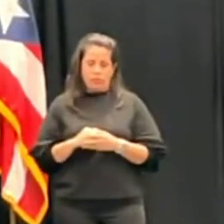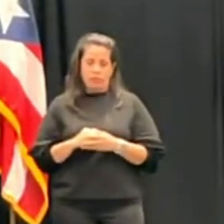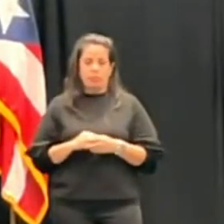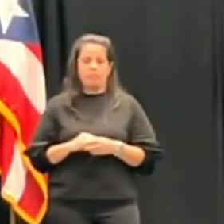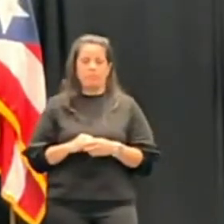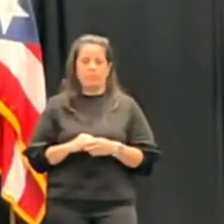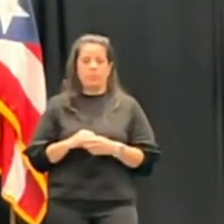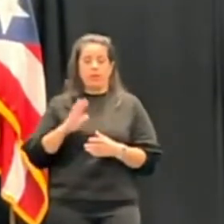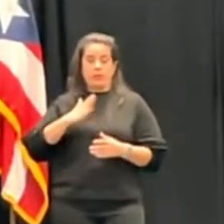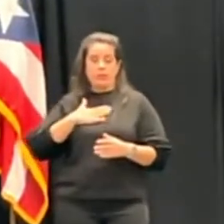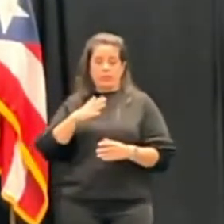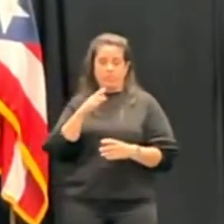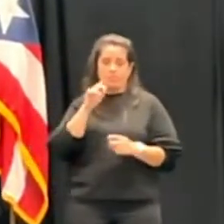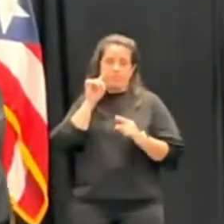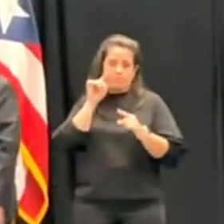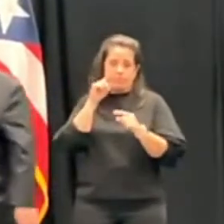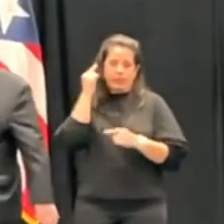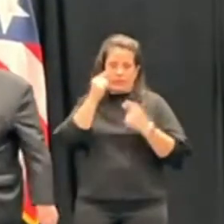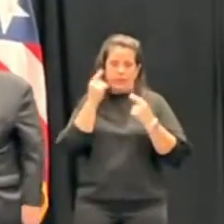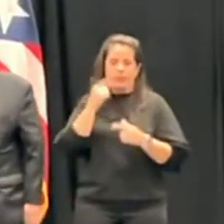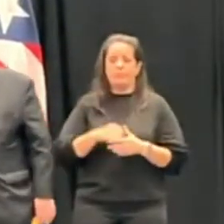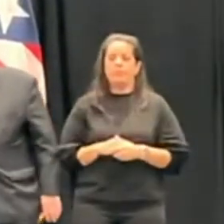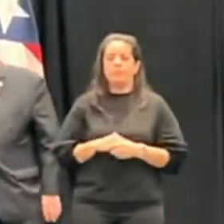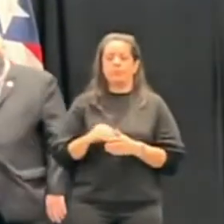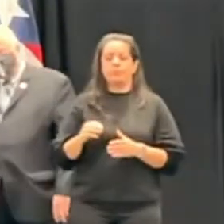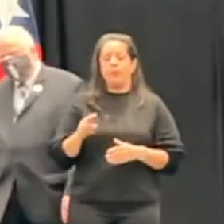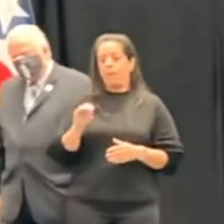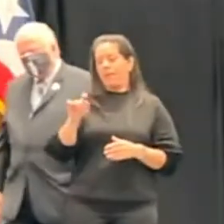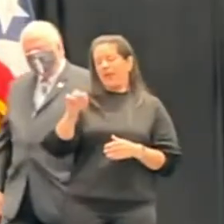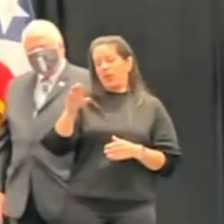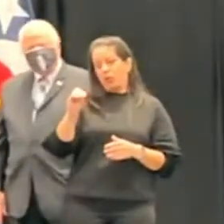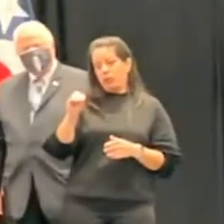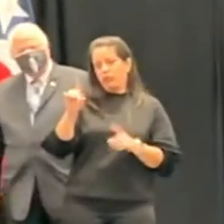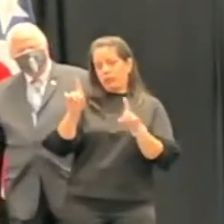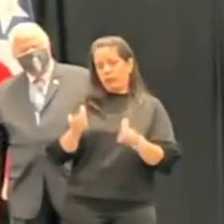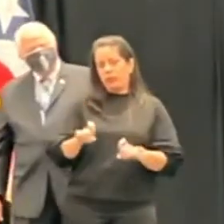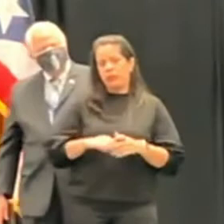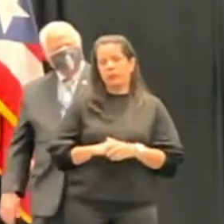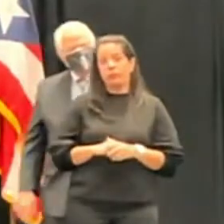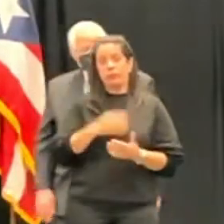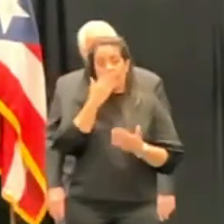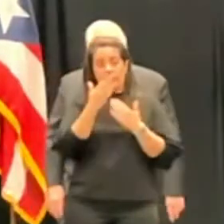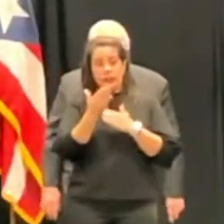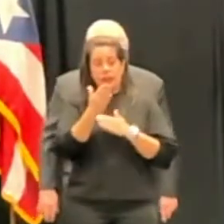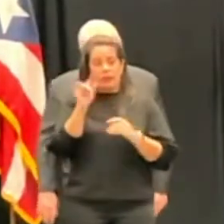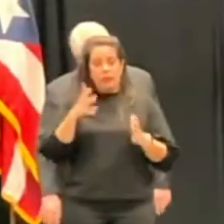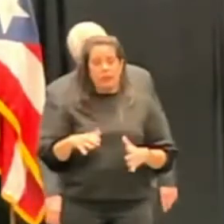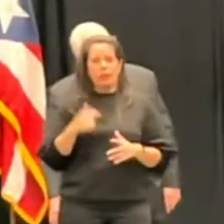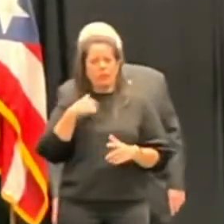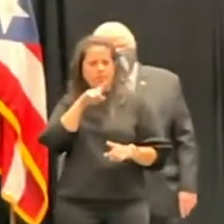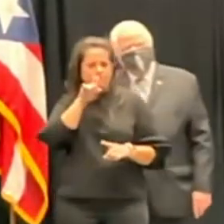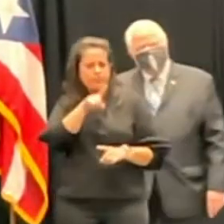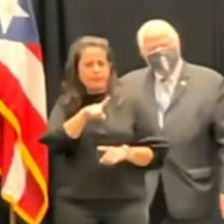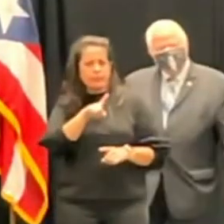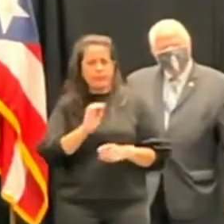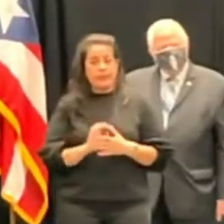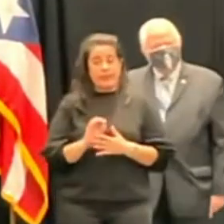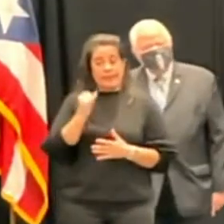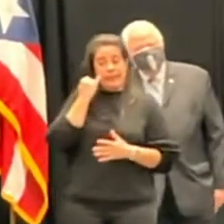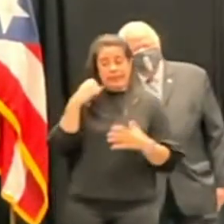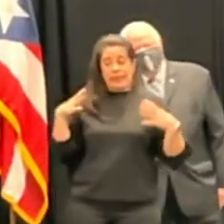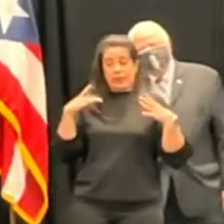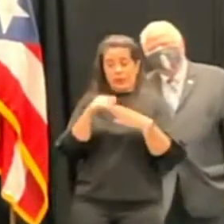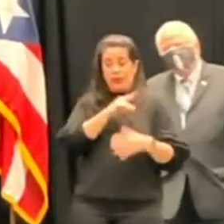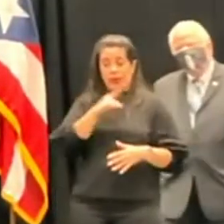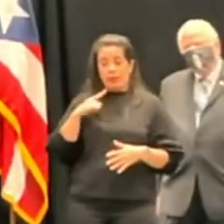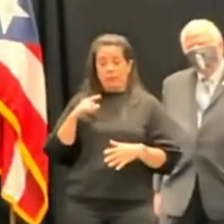posición. Continuamos con Metro. Sí, buenos días, gobernadora. Le quería preguntar, en caso de que la Asamblea